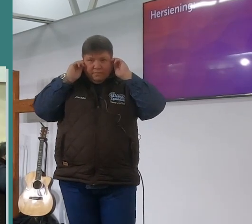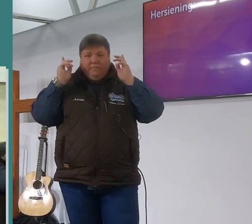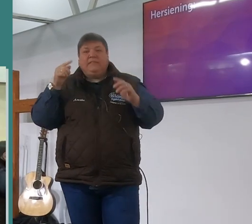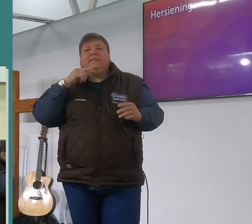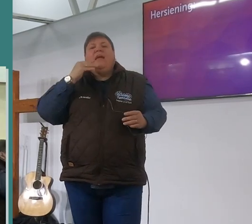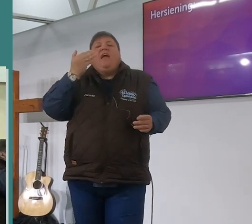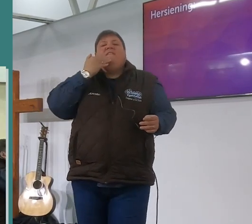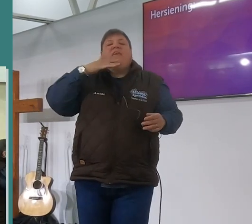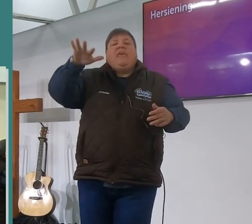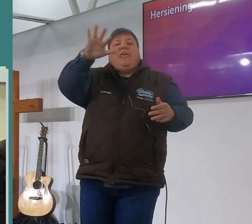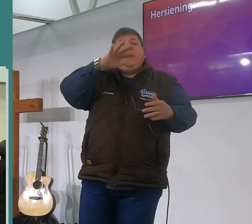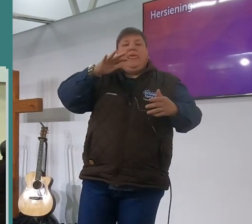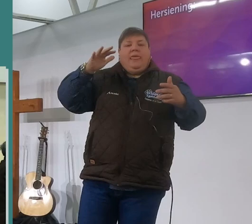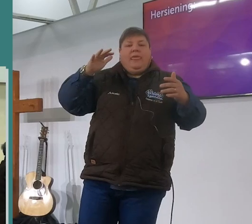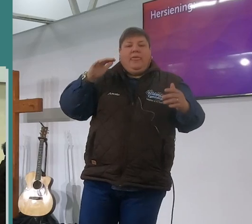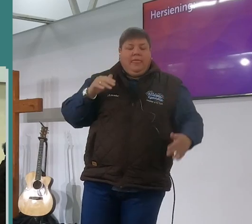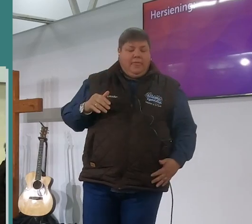please.